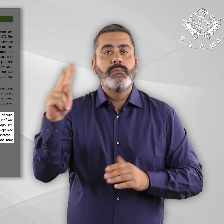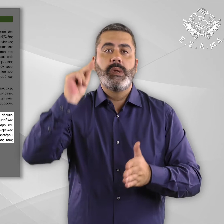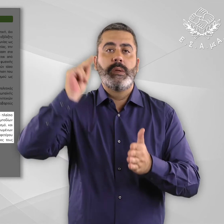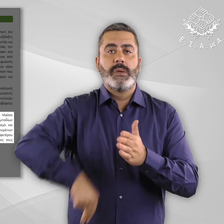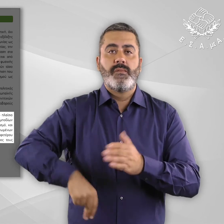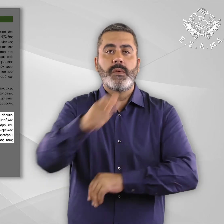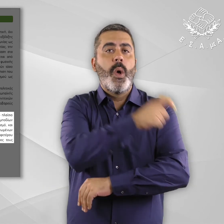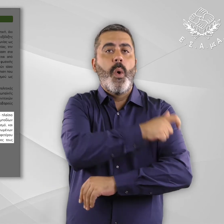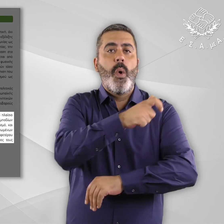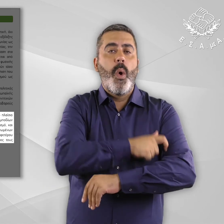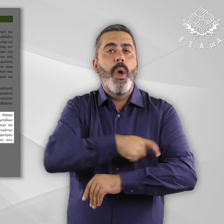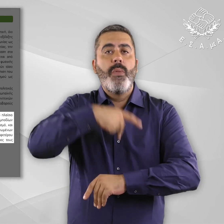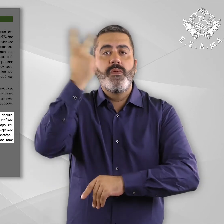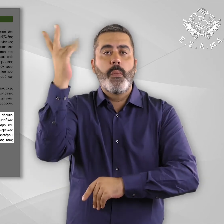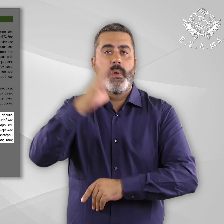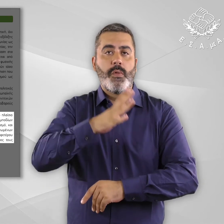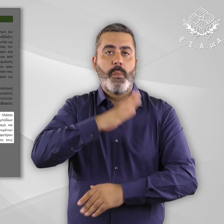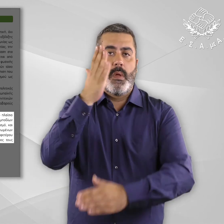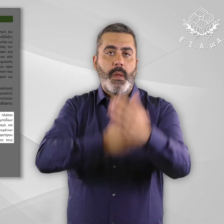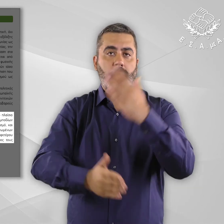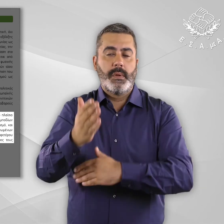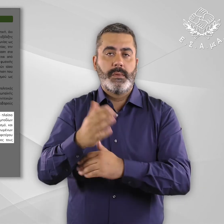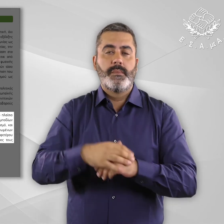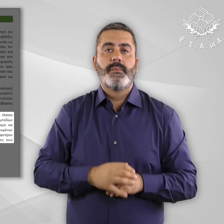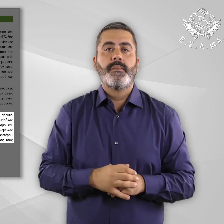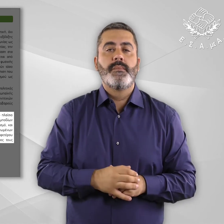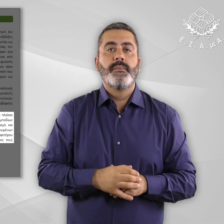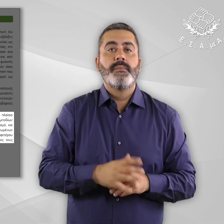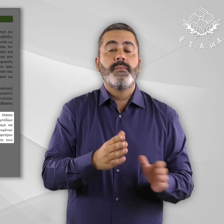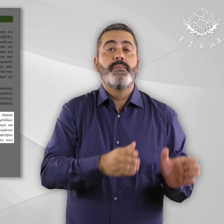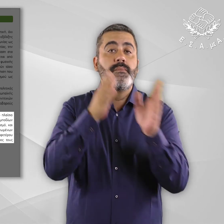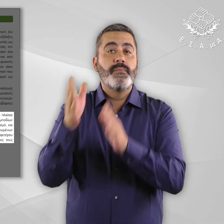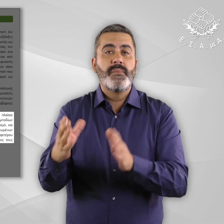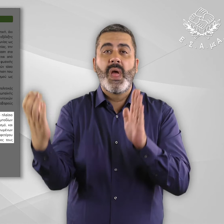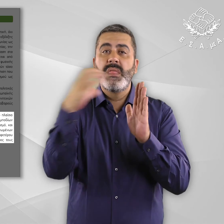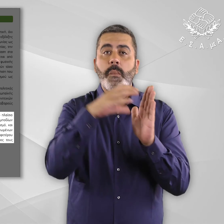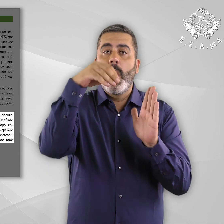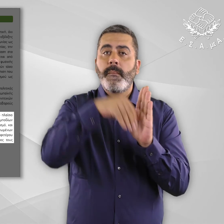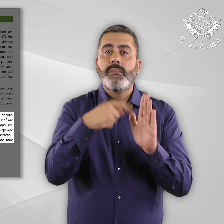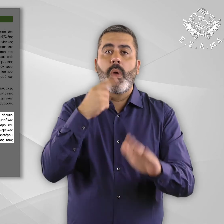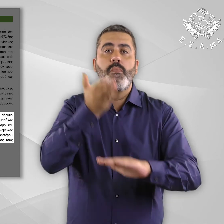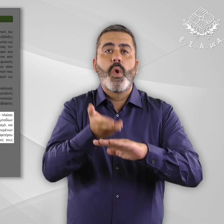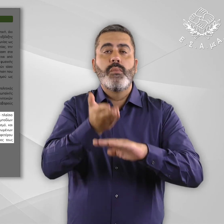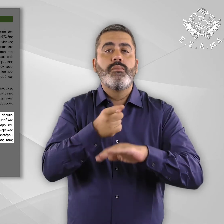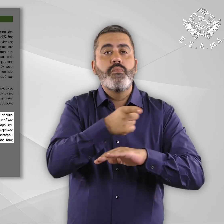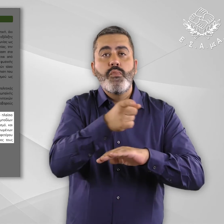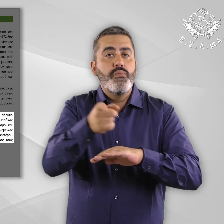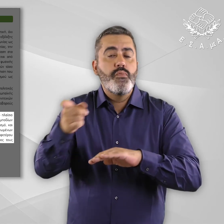των Ηνωμένων Εθνών για τα δικαιώματα των ατόμων με αναπηρίες, αφετέρου διατυπώνοντας συγκεκριμένα συστάσεις πολιτικής προς τους αρμόδιους